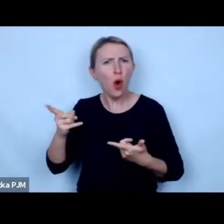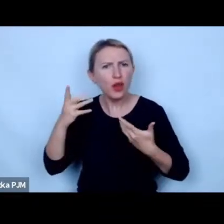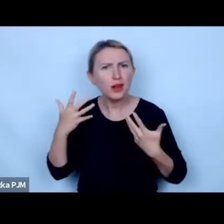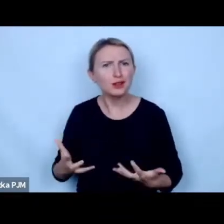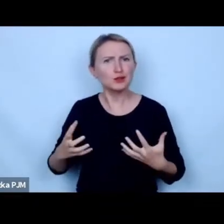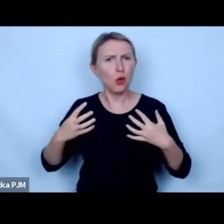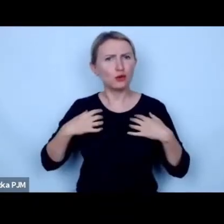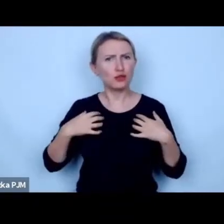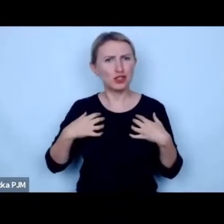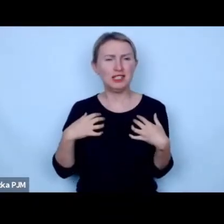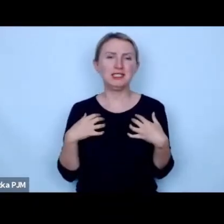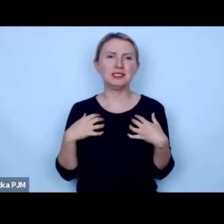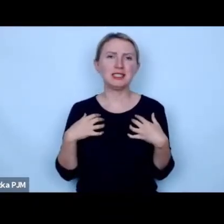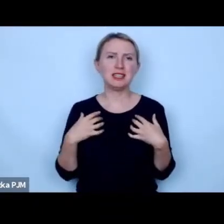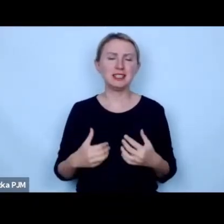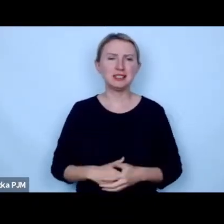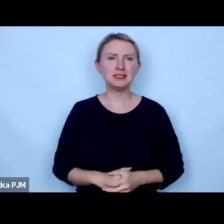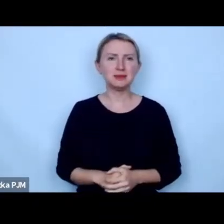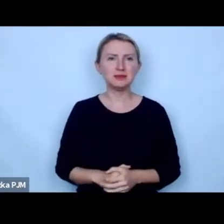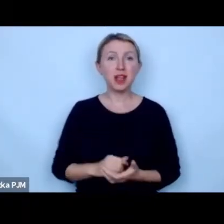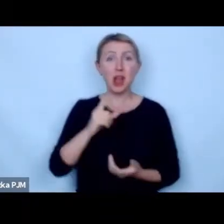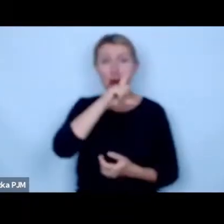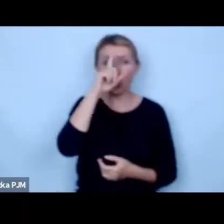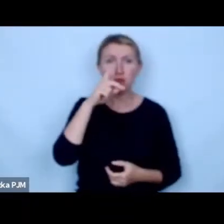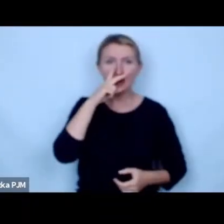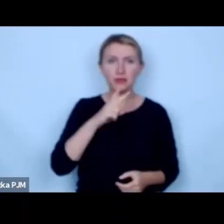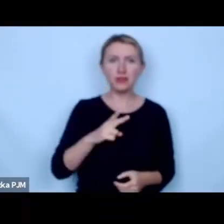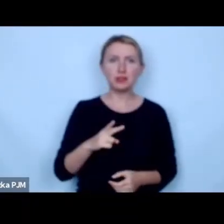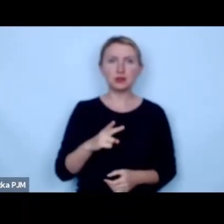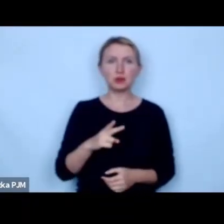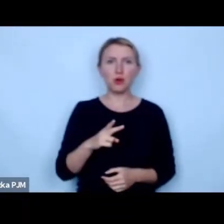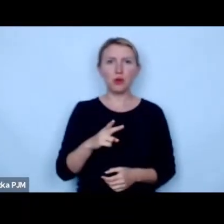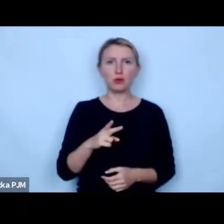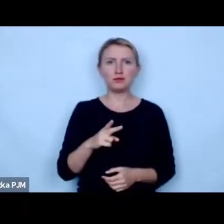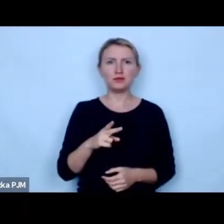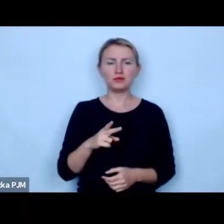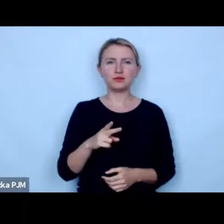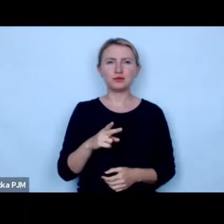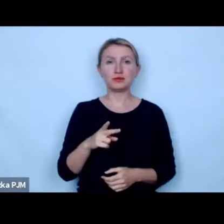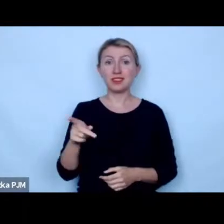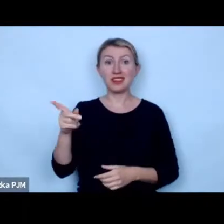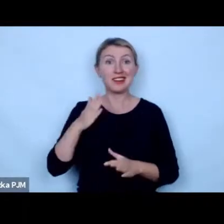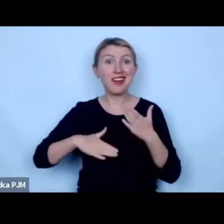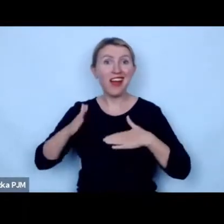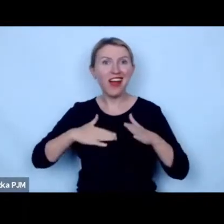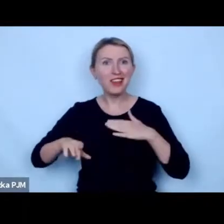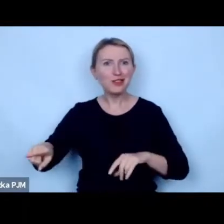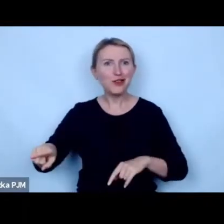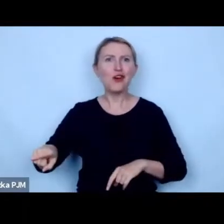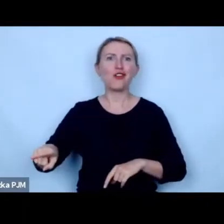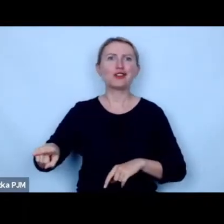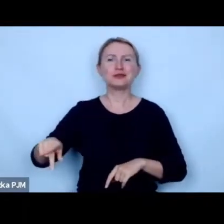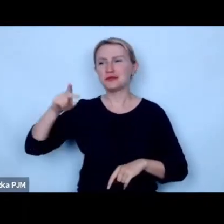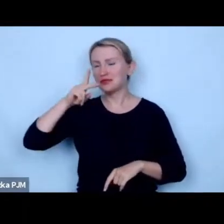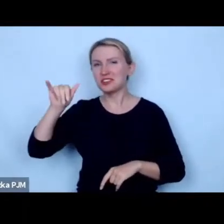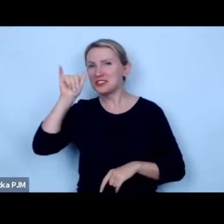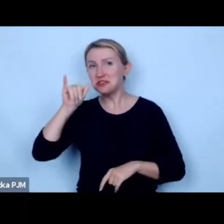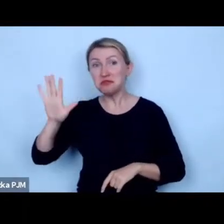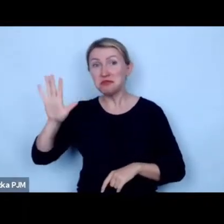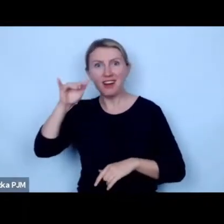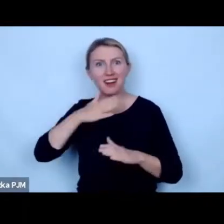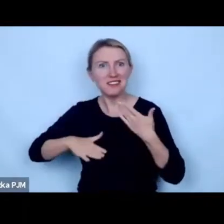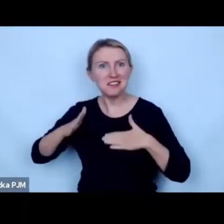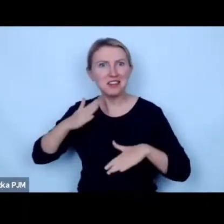żyć jeżeli ludzie widzą radość radość w świniaku